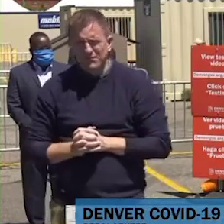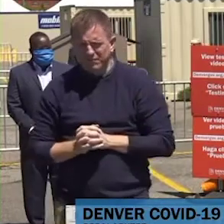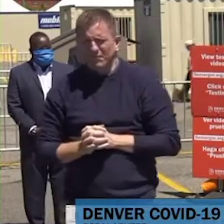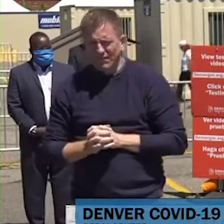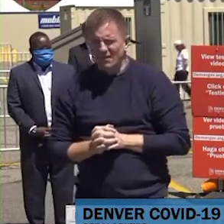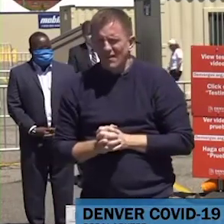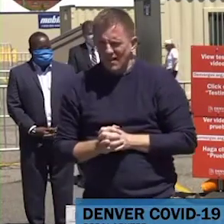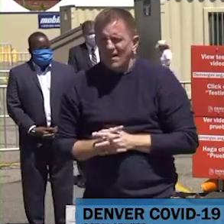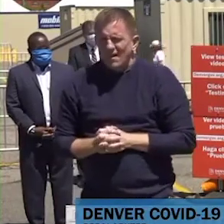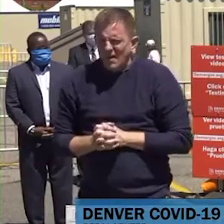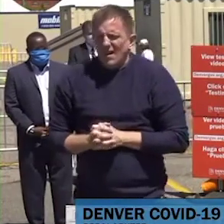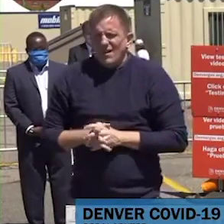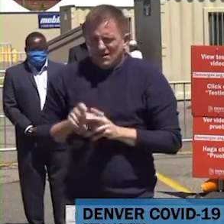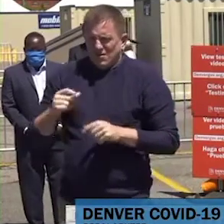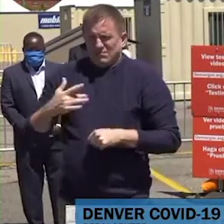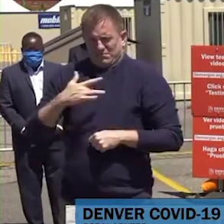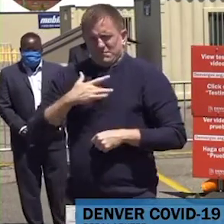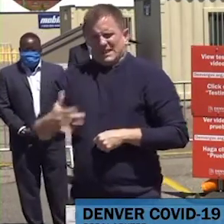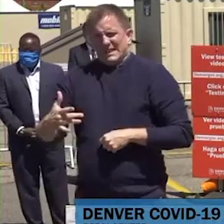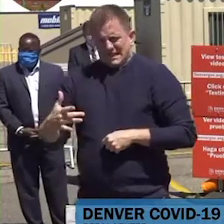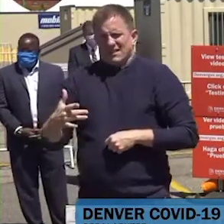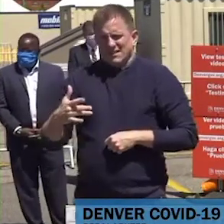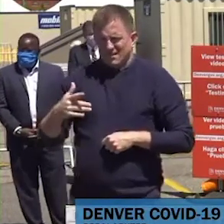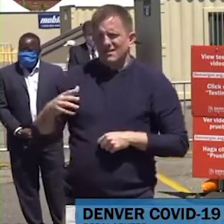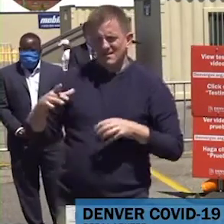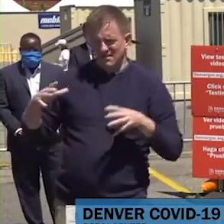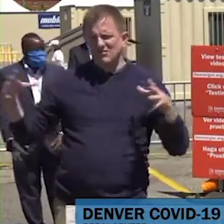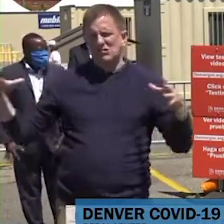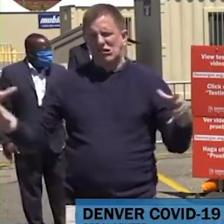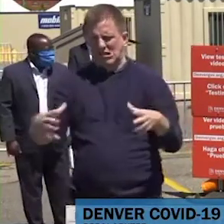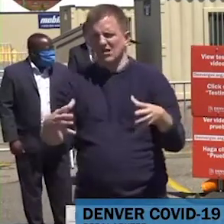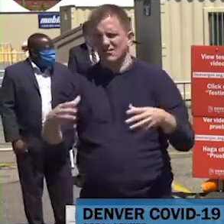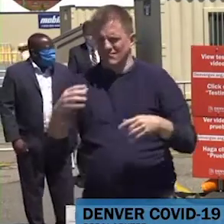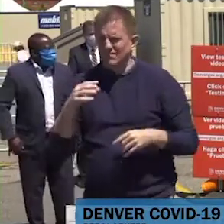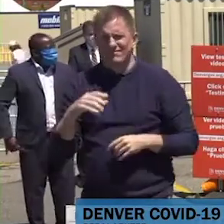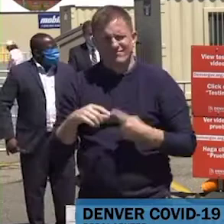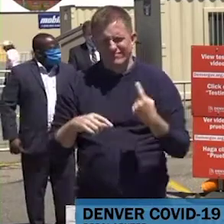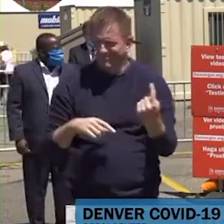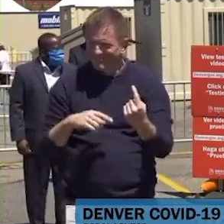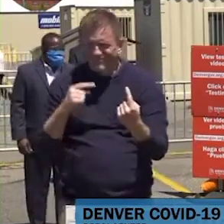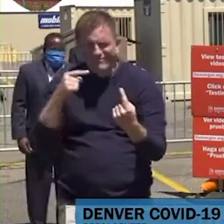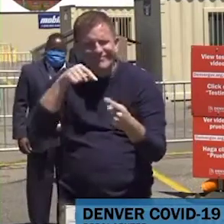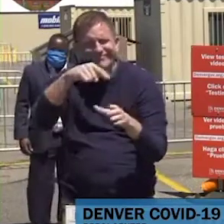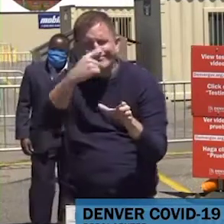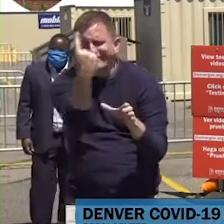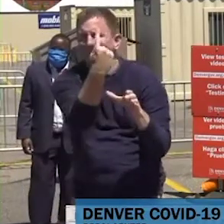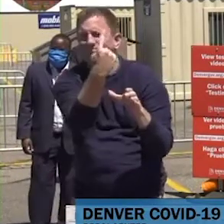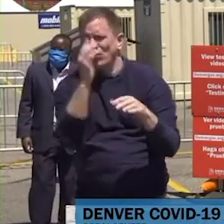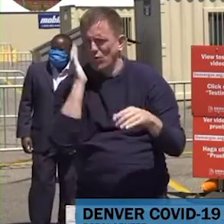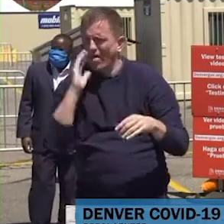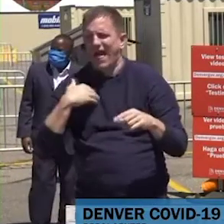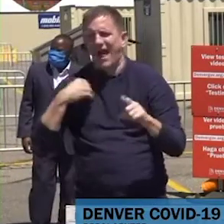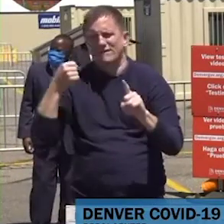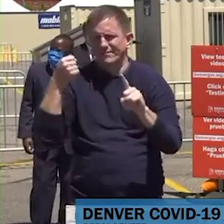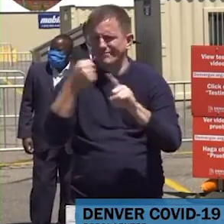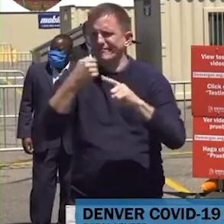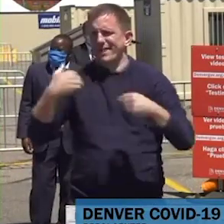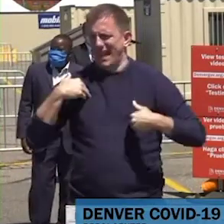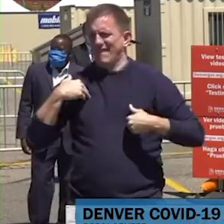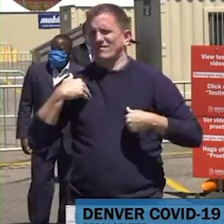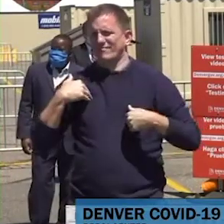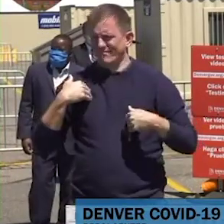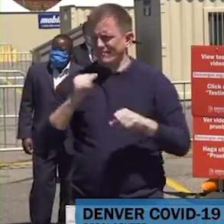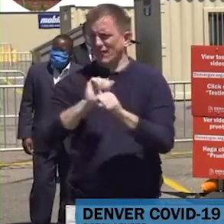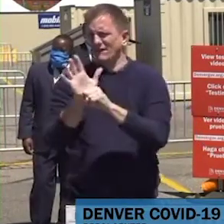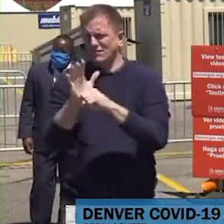son contagiosos no presentan síntomas, ni siquiera saben que lo tienen. Ellos no están impactando a los demás con intención. Nosotros tenemos